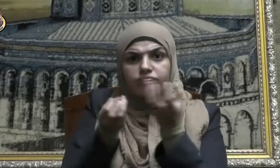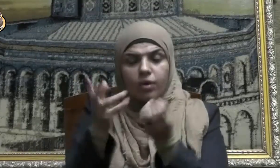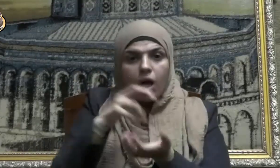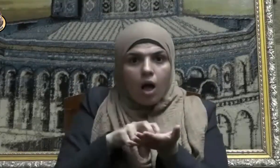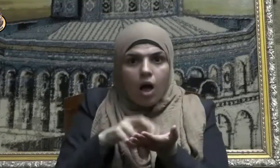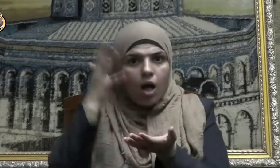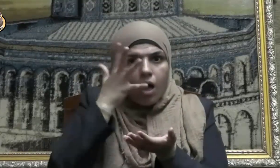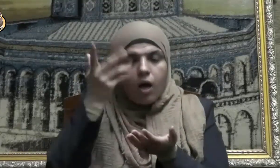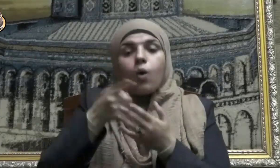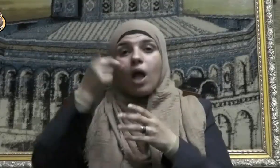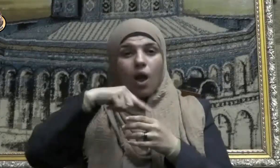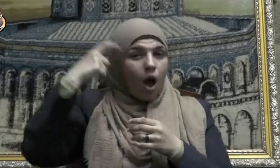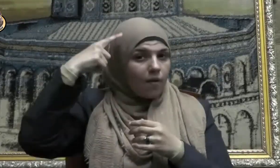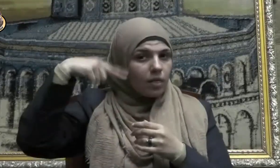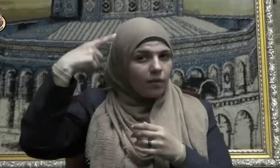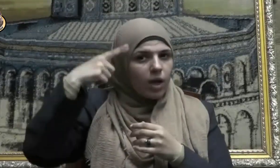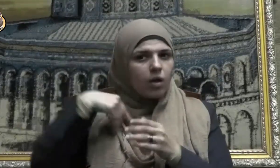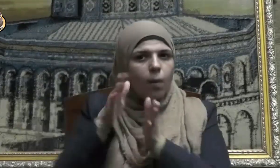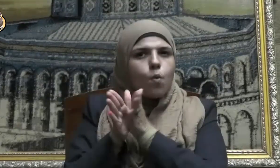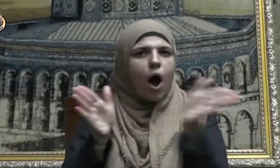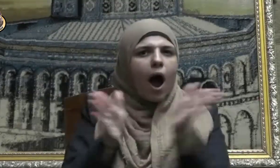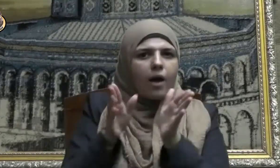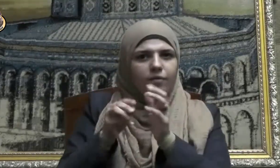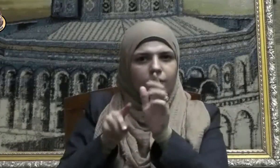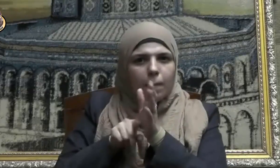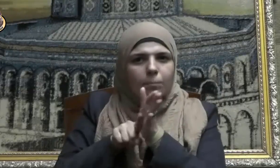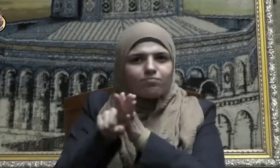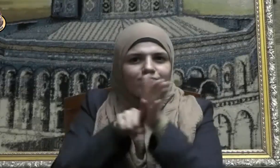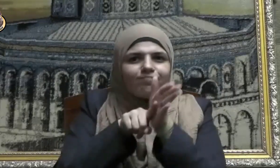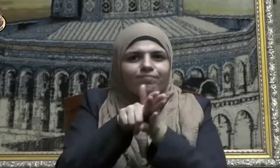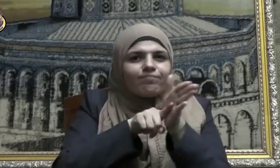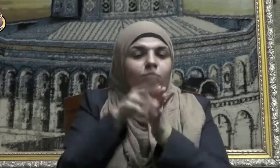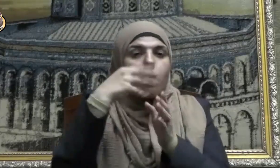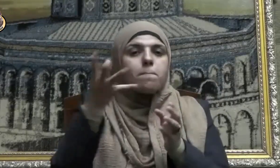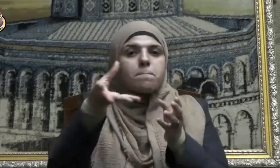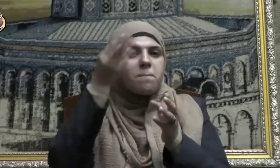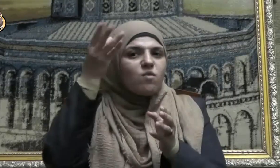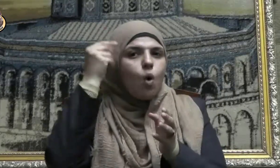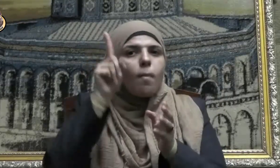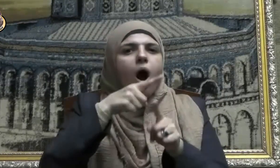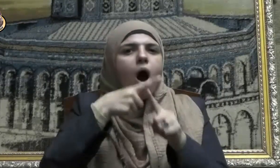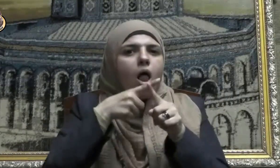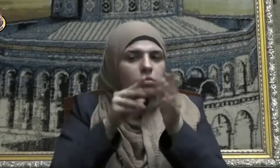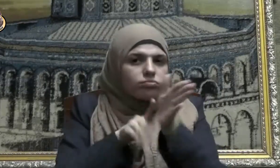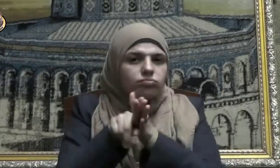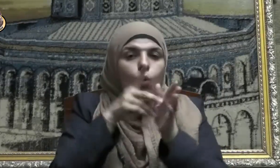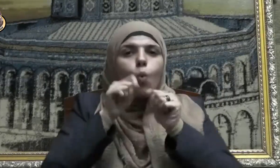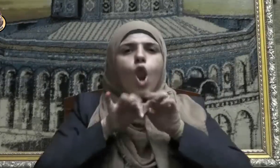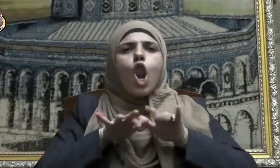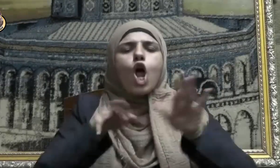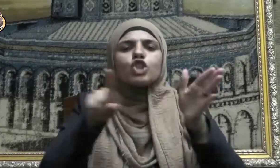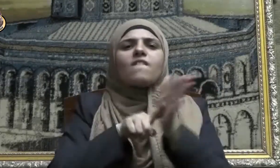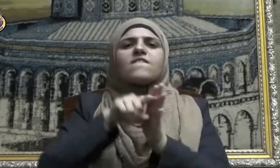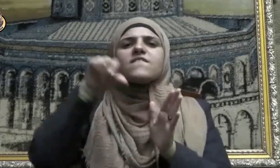الأفكار المنحرفة والمفاهيم الخاطئة ونشر الفتنة بين الناس